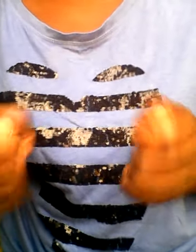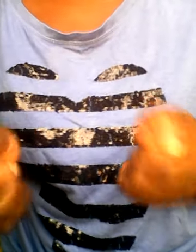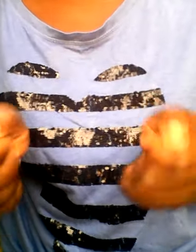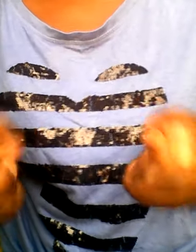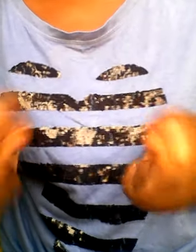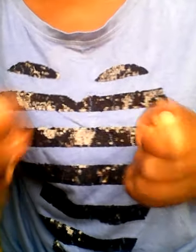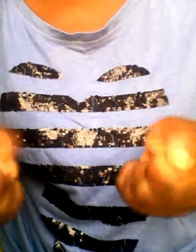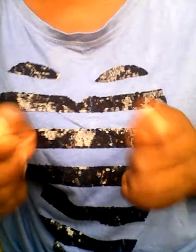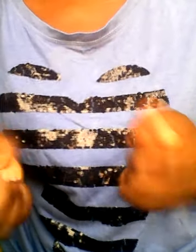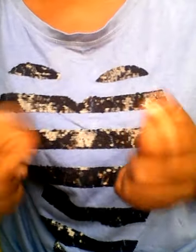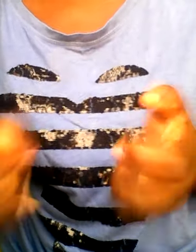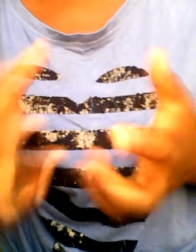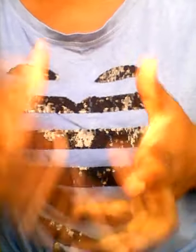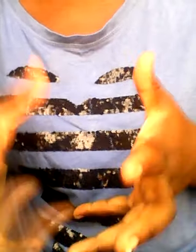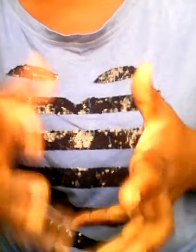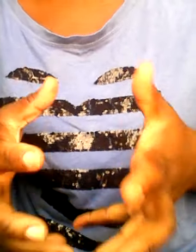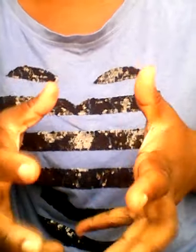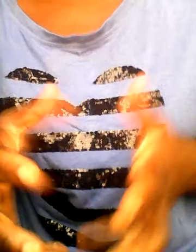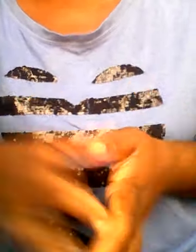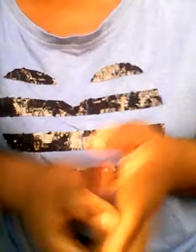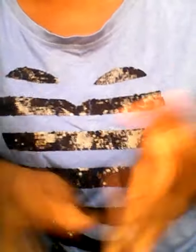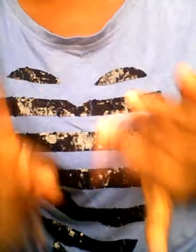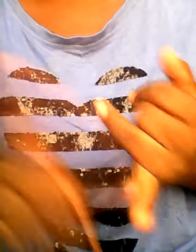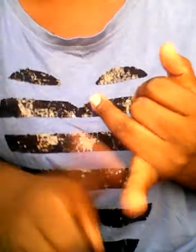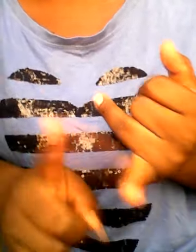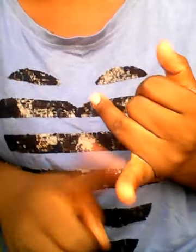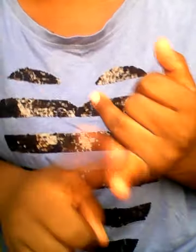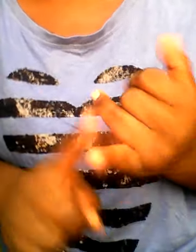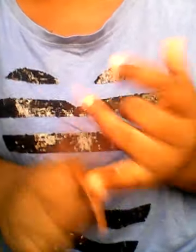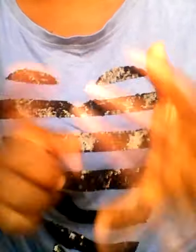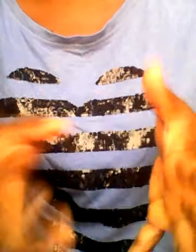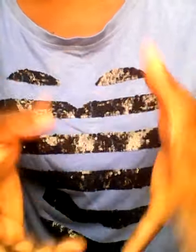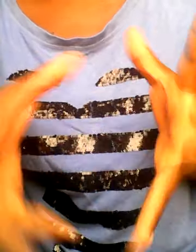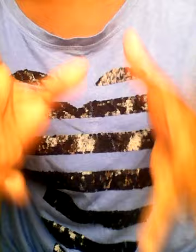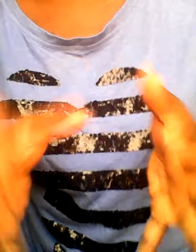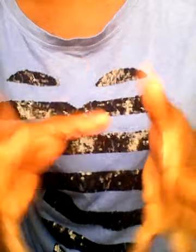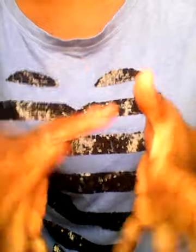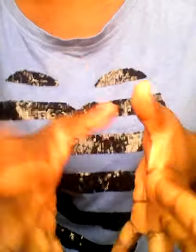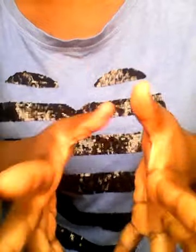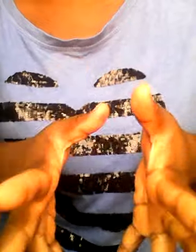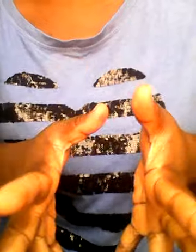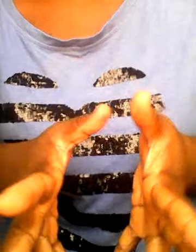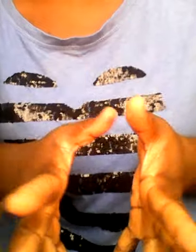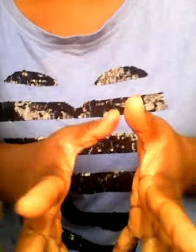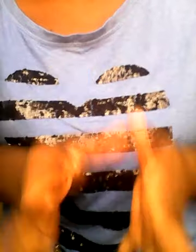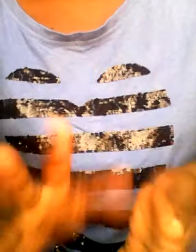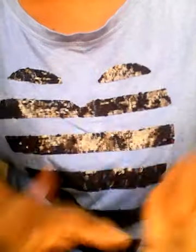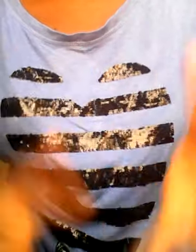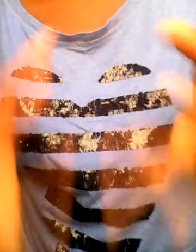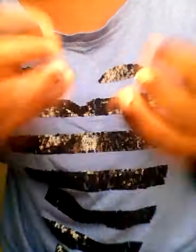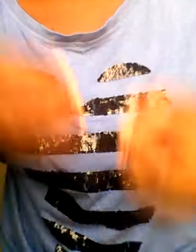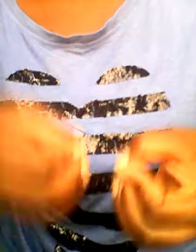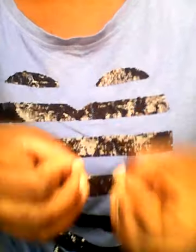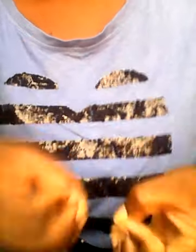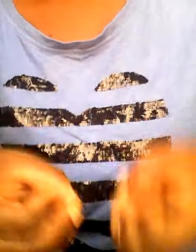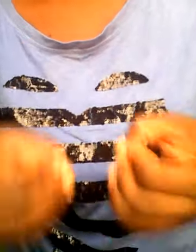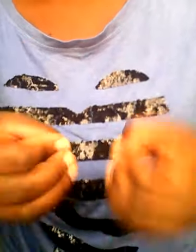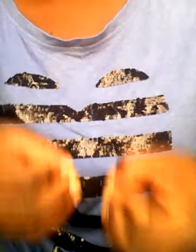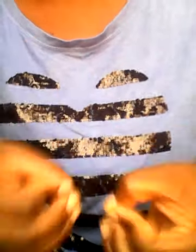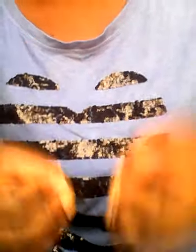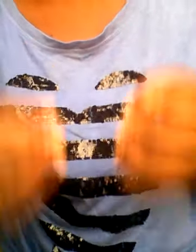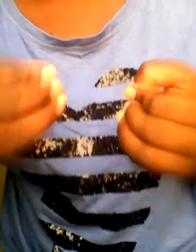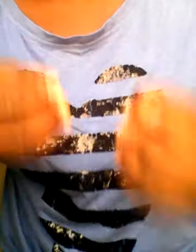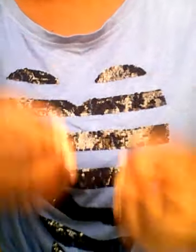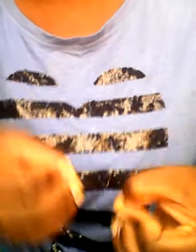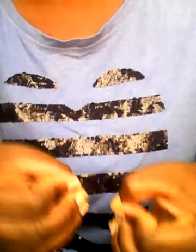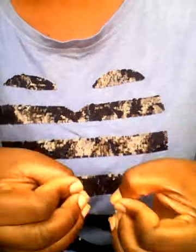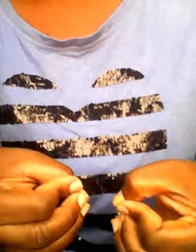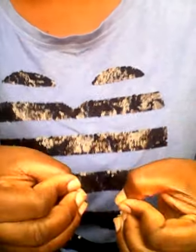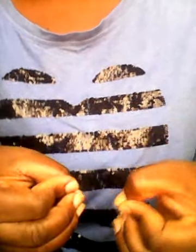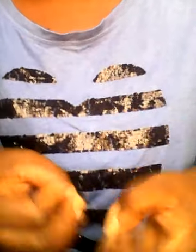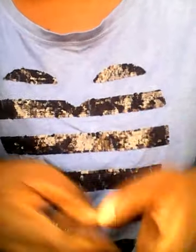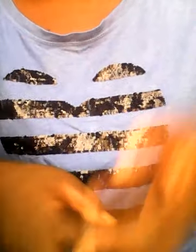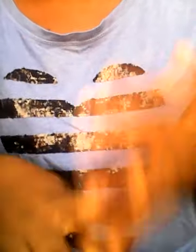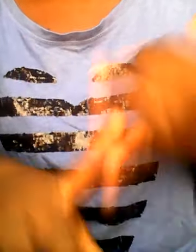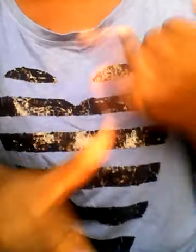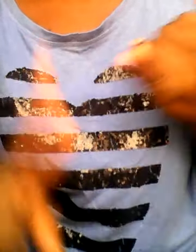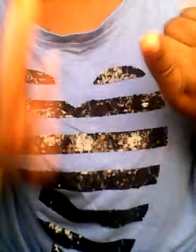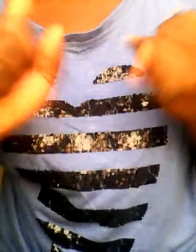à utiliser l'eau chaude pour le bain vous allez devoir arrêter ça si vous avez ce problème si vous vous grattez après le bain vous allez arrêter